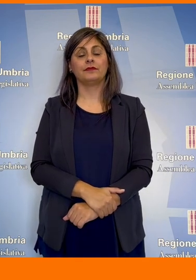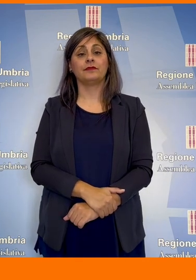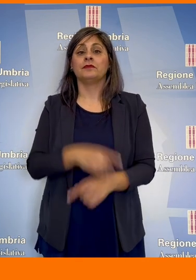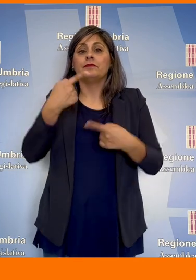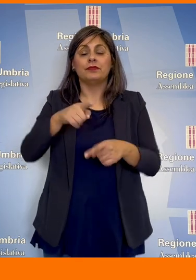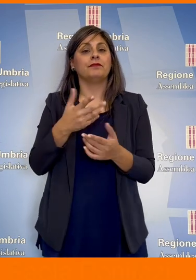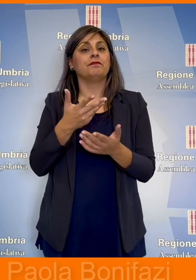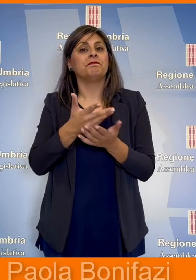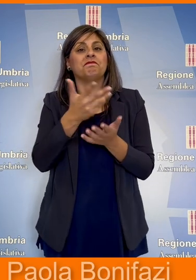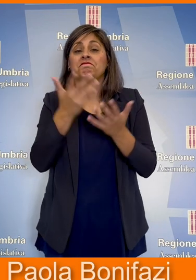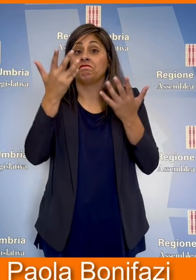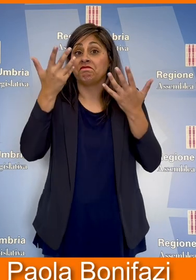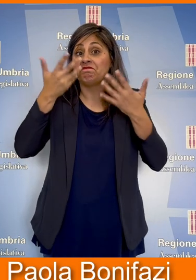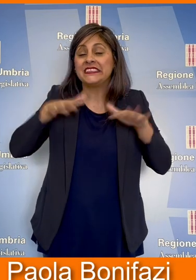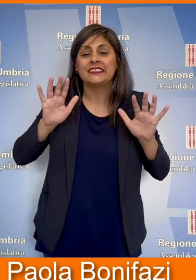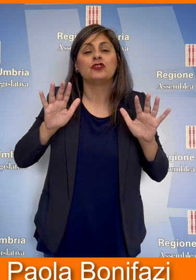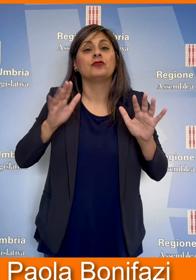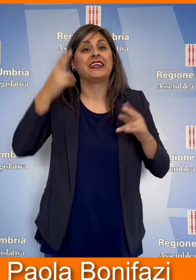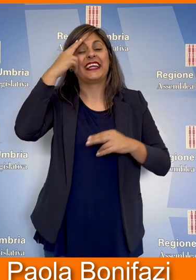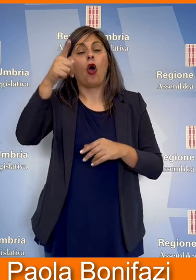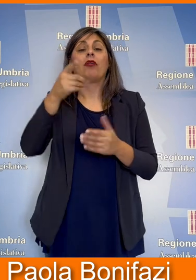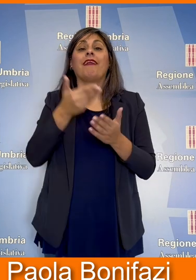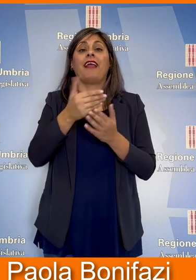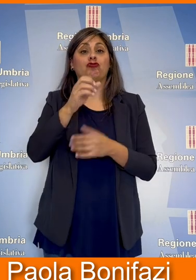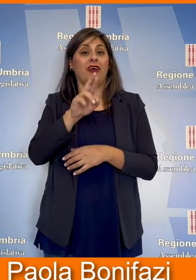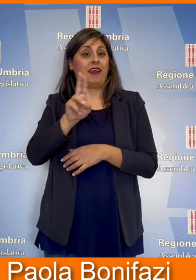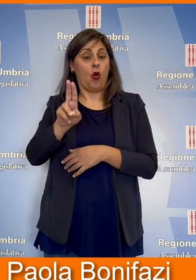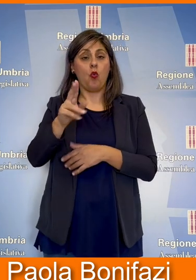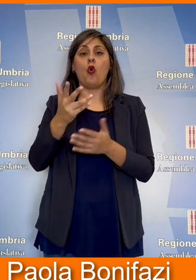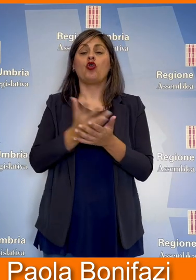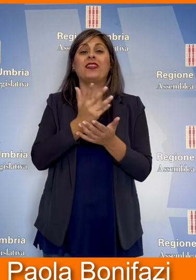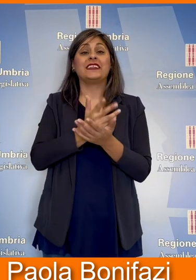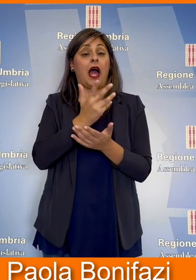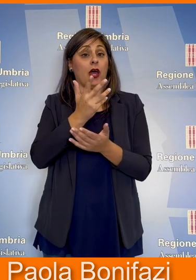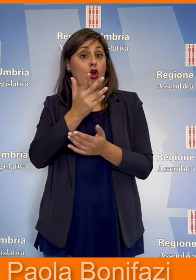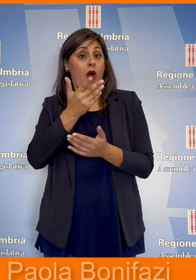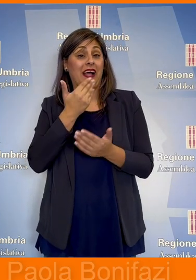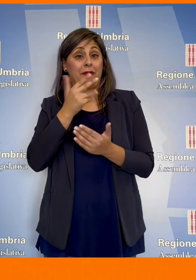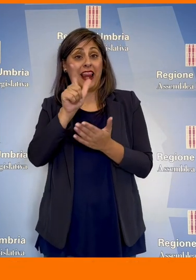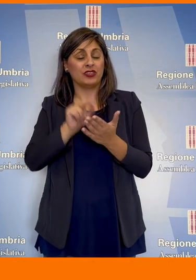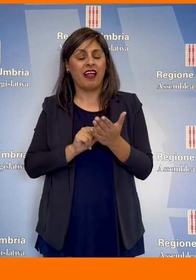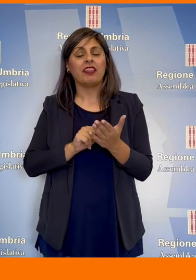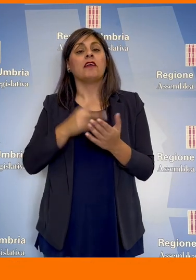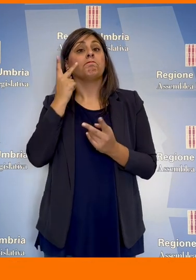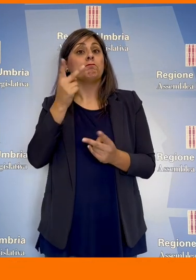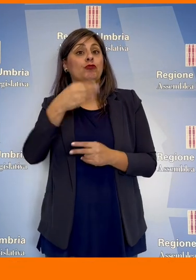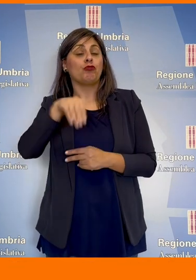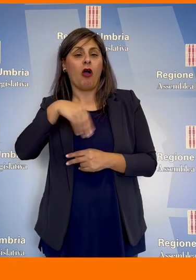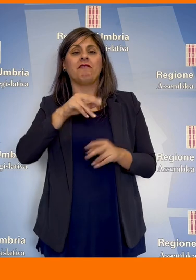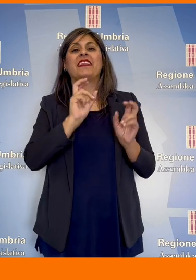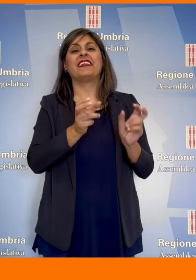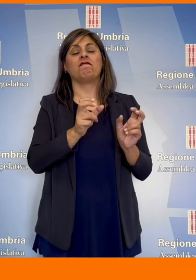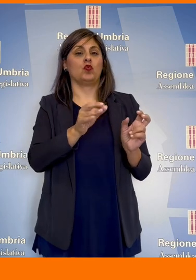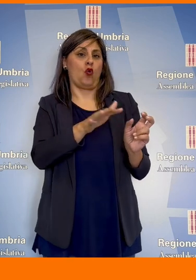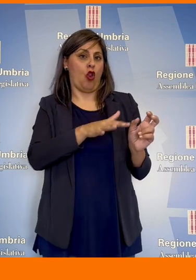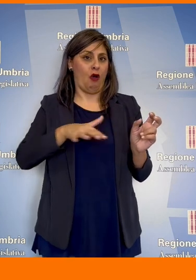Per questa edizione è tutto vi ricordo che TeleCRU un notiziario video dell'Assemblea legislativa va in onda sulle emittenti